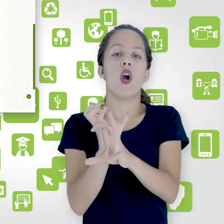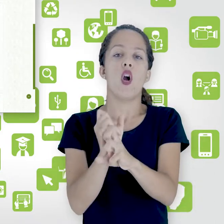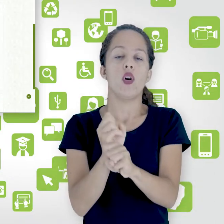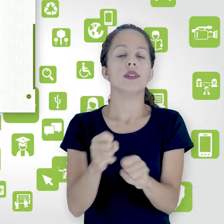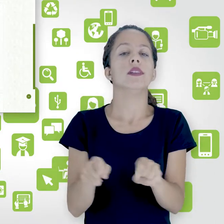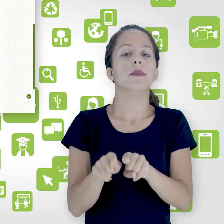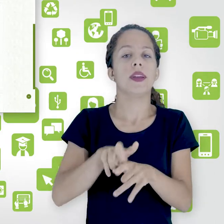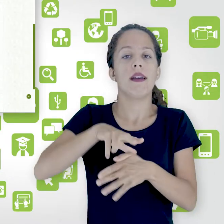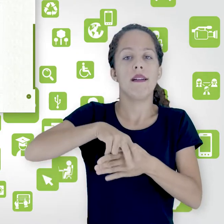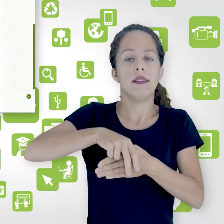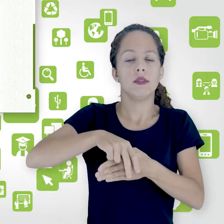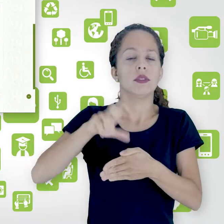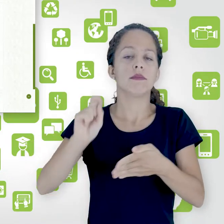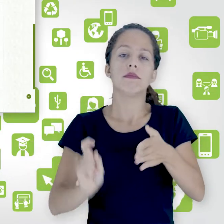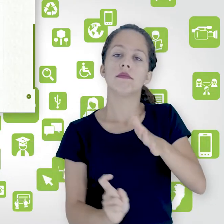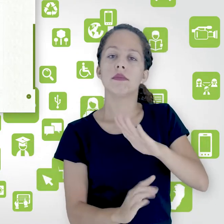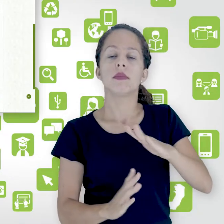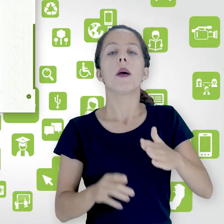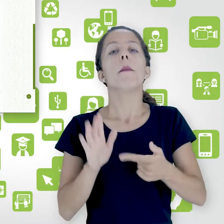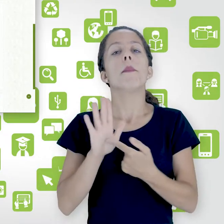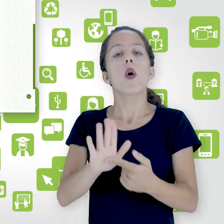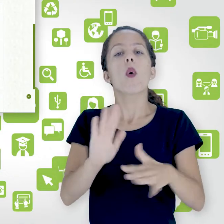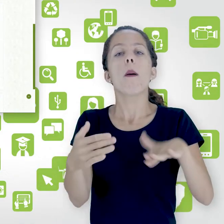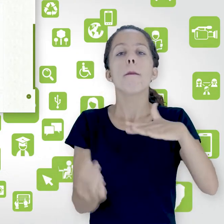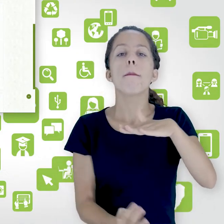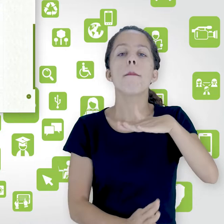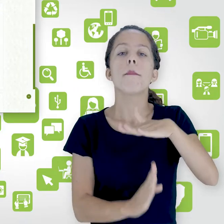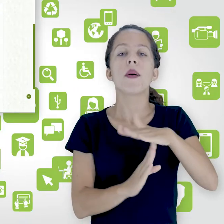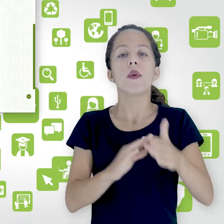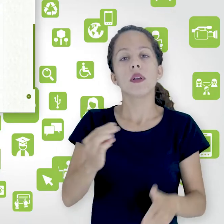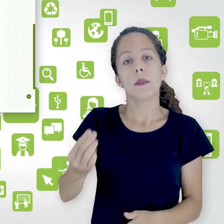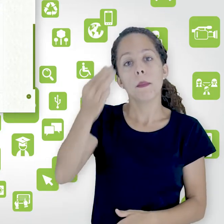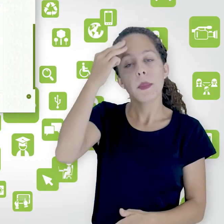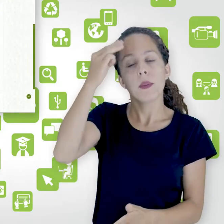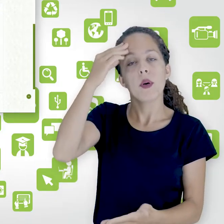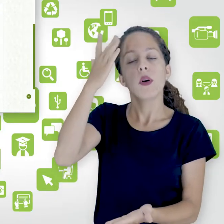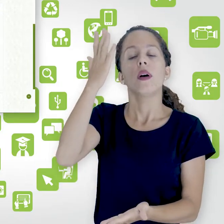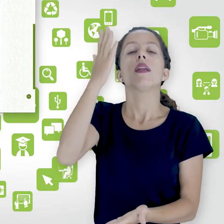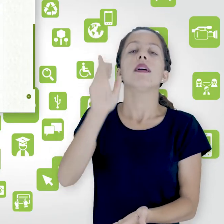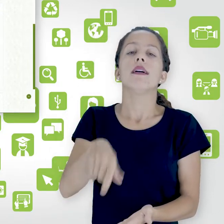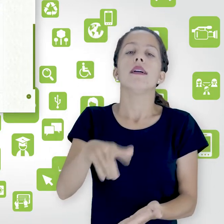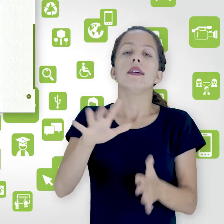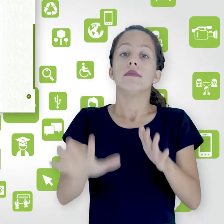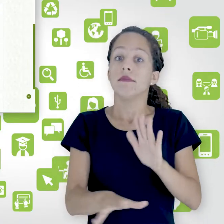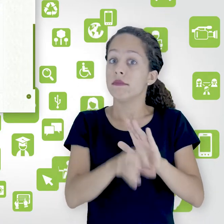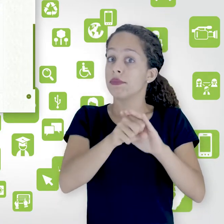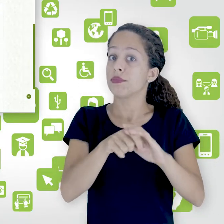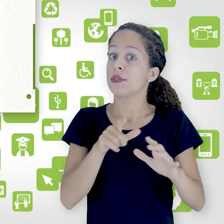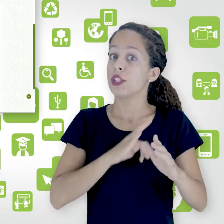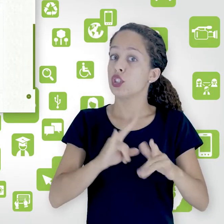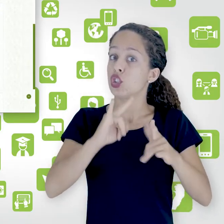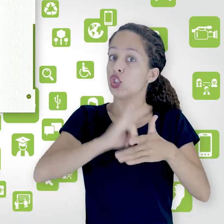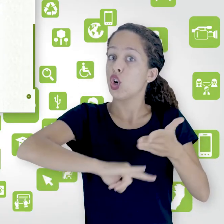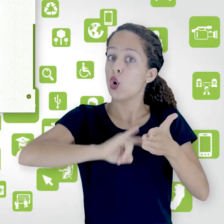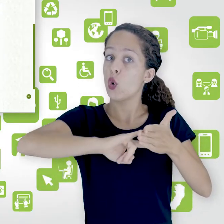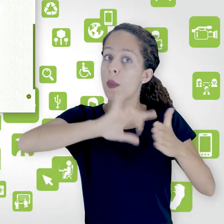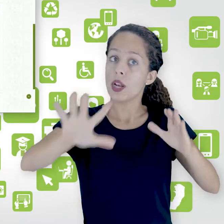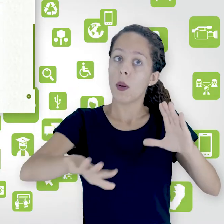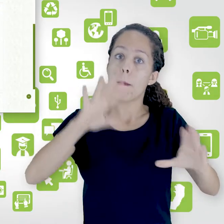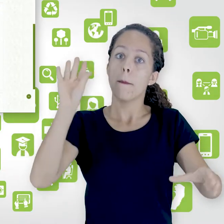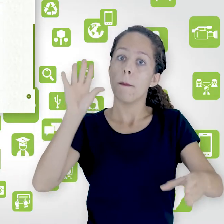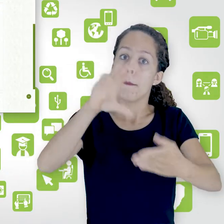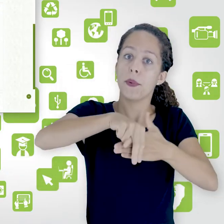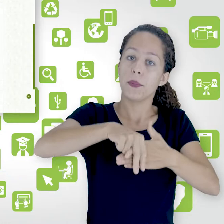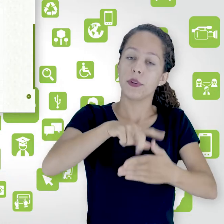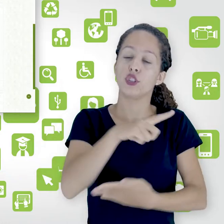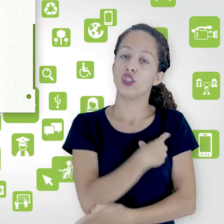você pode determinar tamanho de upload se a pessoa pode fazer uploads ou não se é permitido ou não enviar arquivos nas respostas o